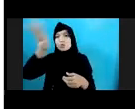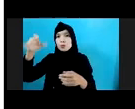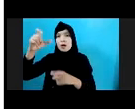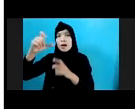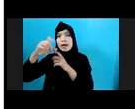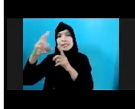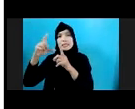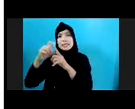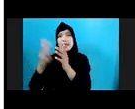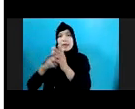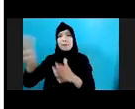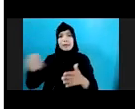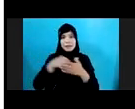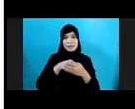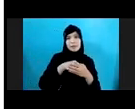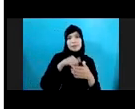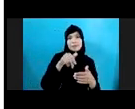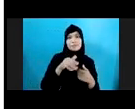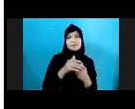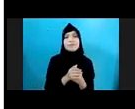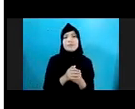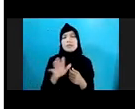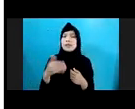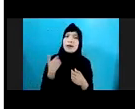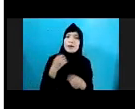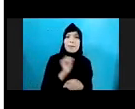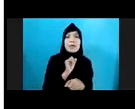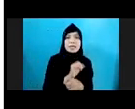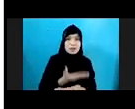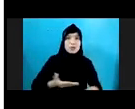SDM Bidang Pesos Kita Punya Pesos Punya